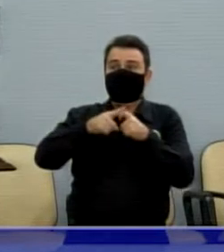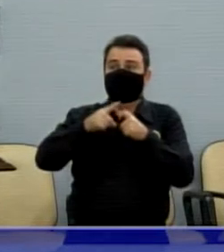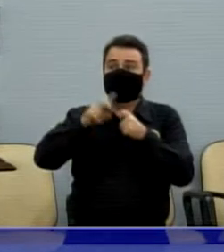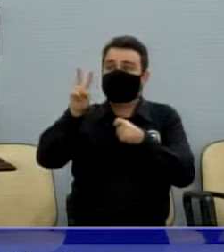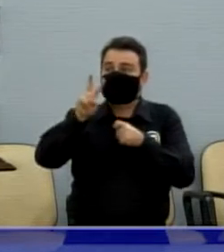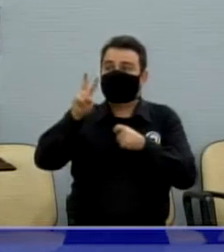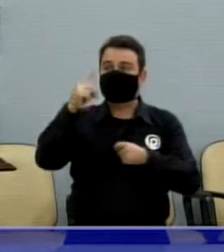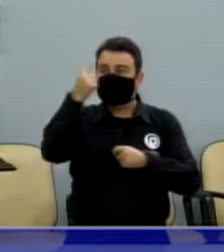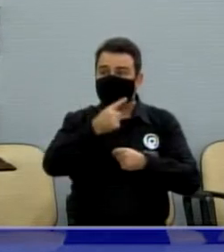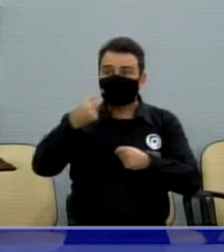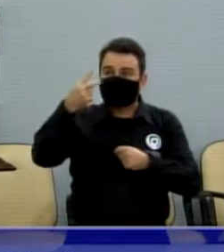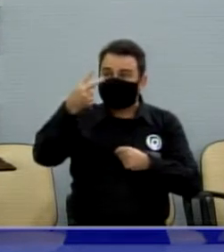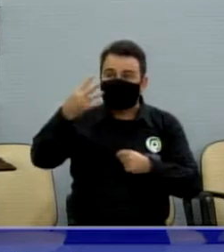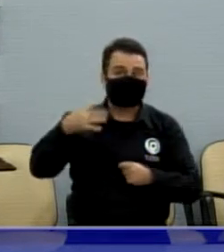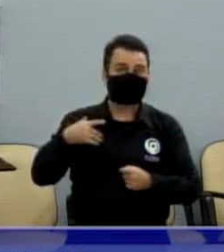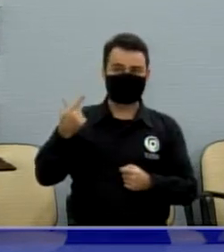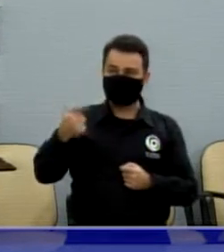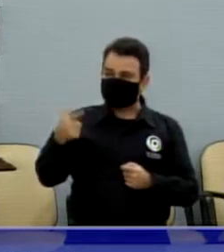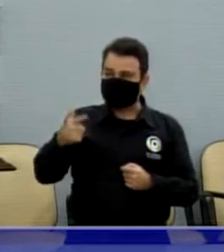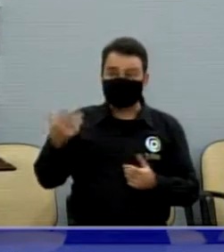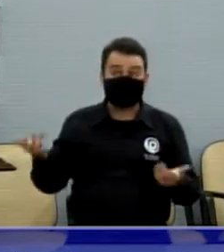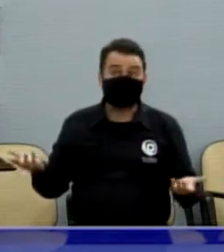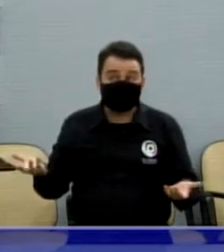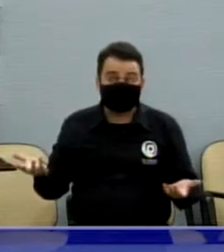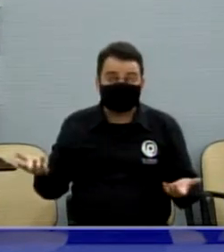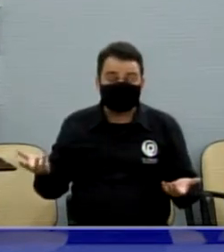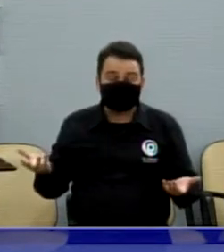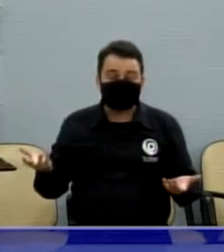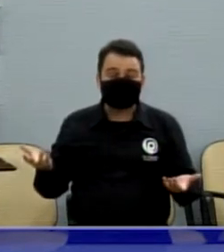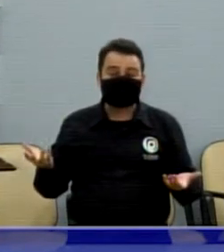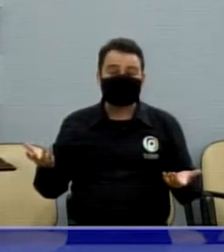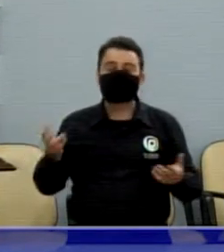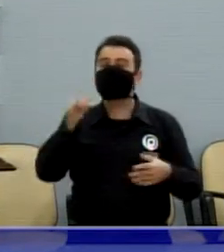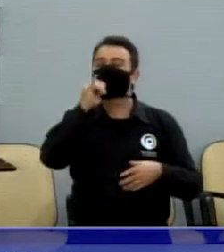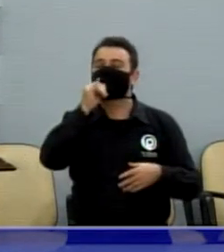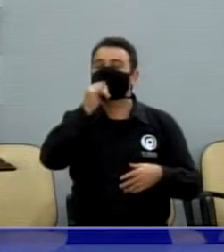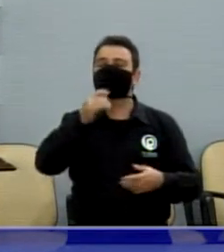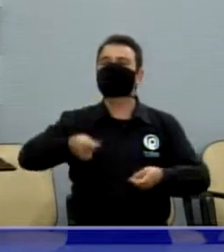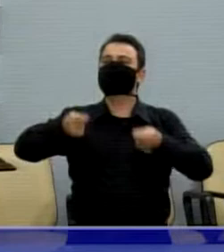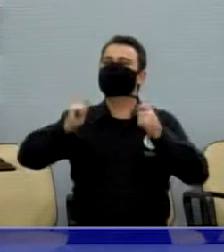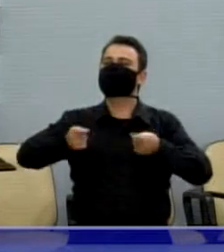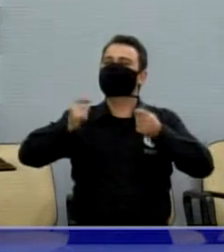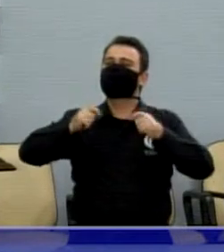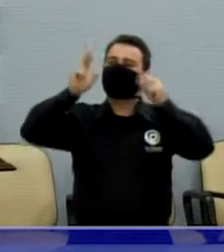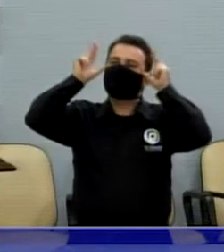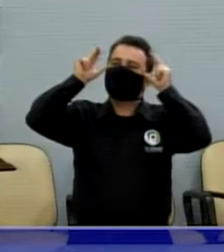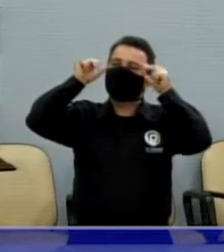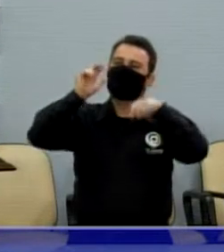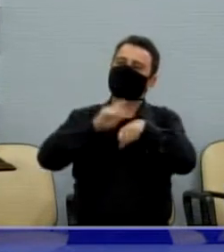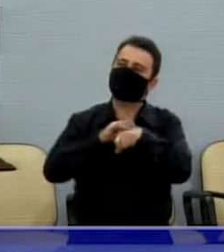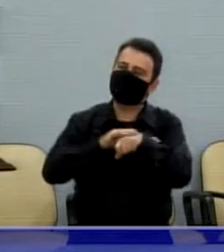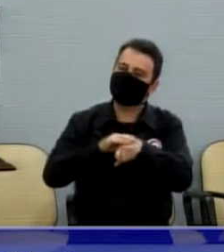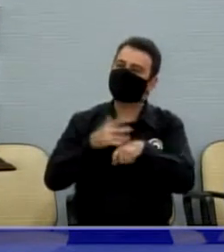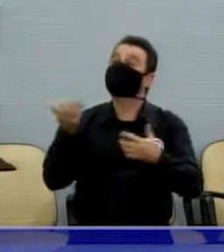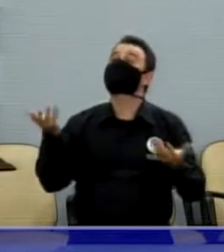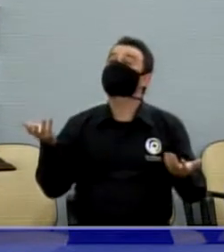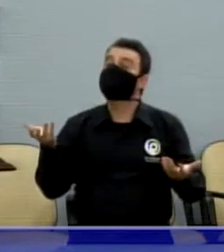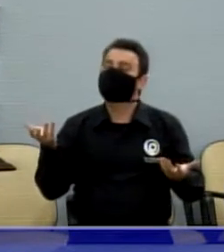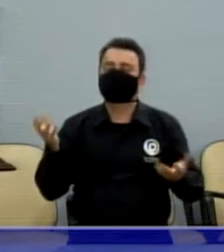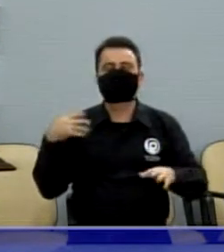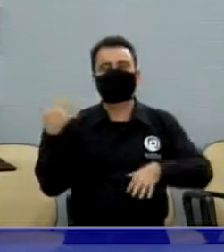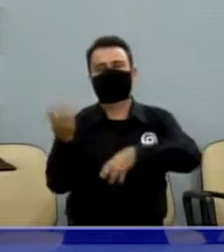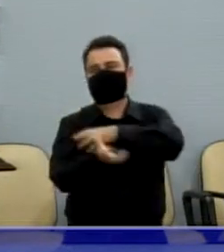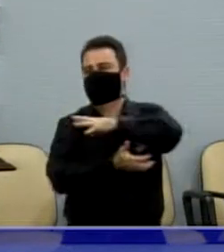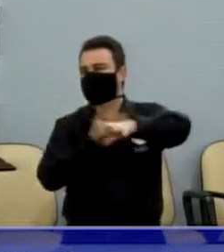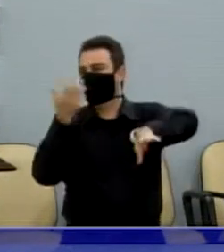para laudar maus tratos. No caso de carroças, no caso de cavalo doente. Então, assim, está um caos.